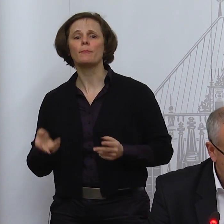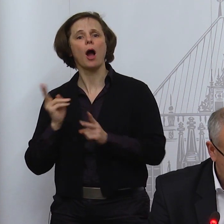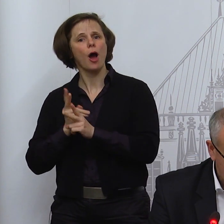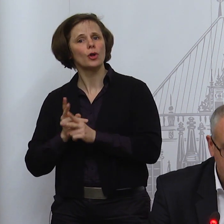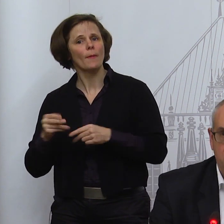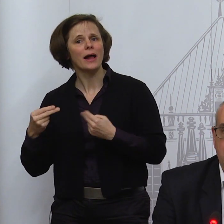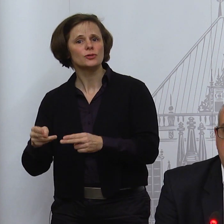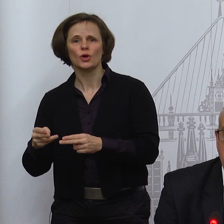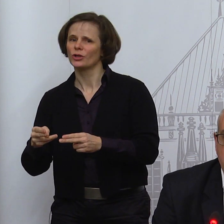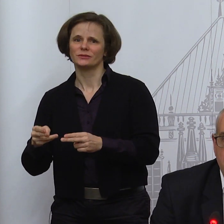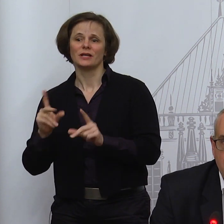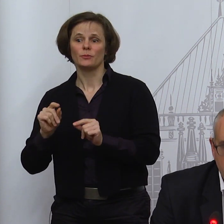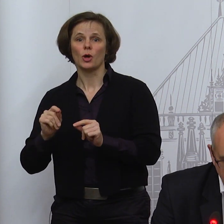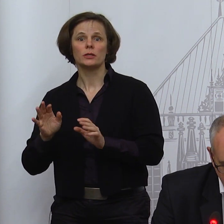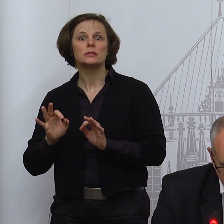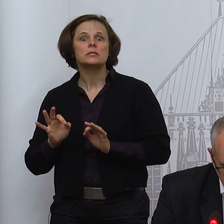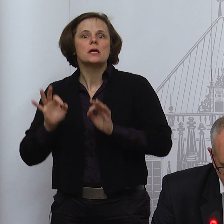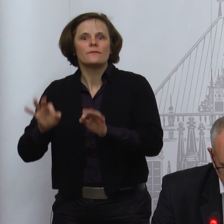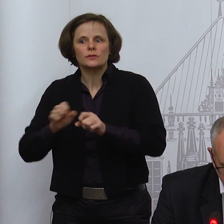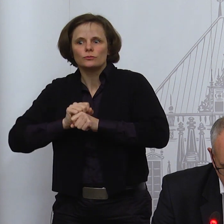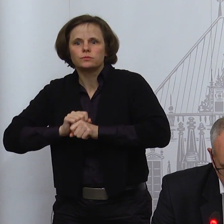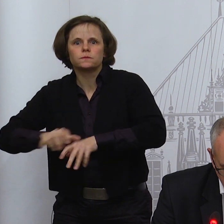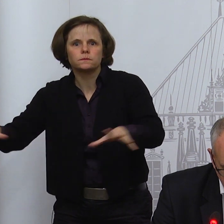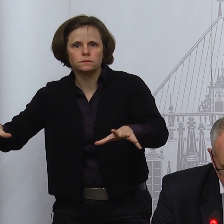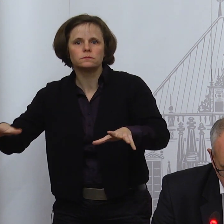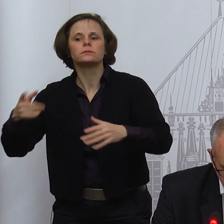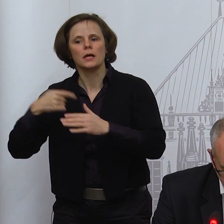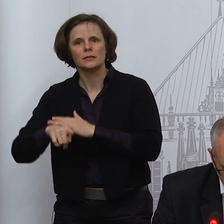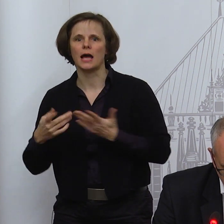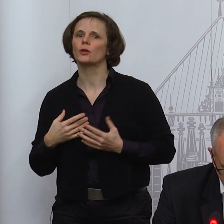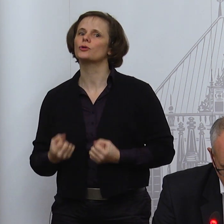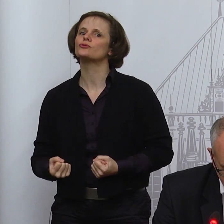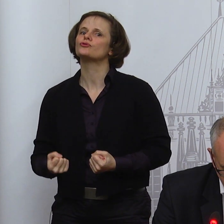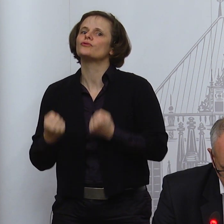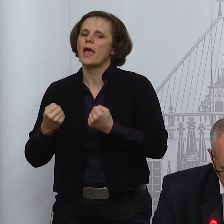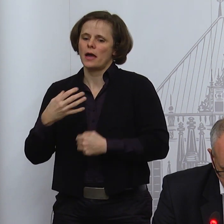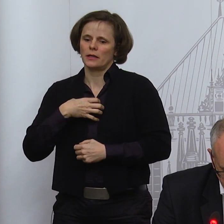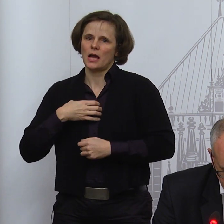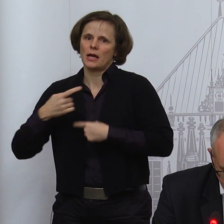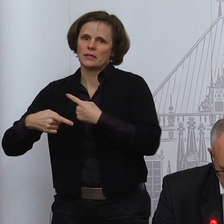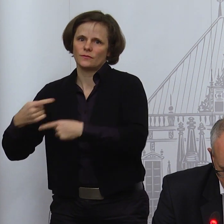hätte. Insbesondere auf die schweren Krankheitsverläufe bei den Risikopatienten.